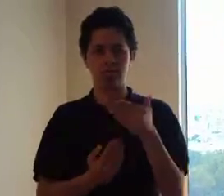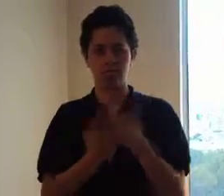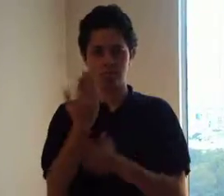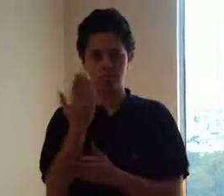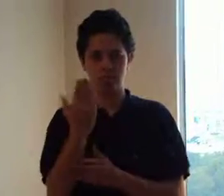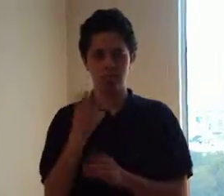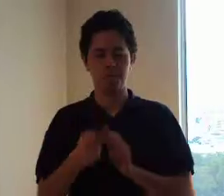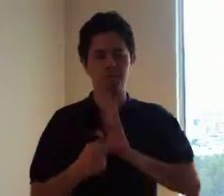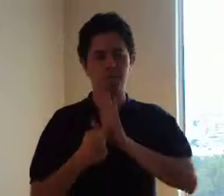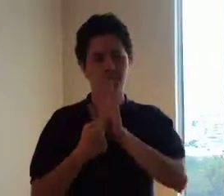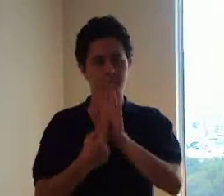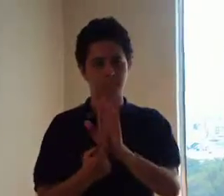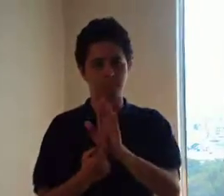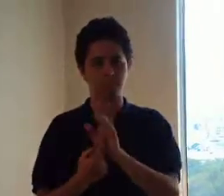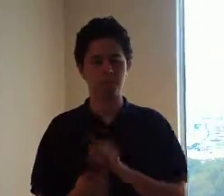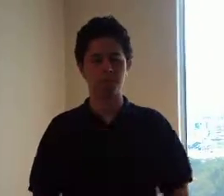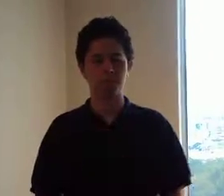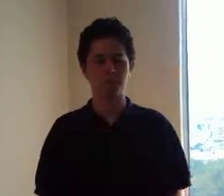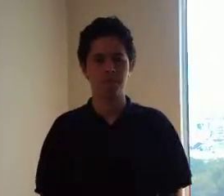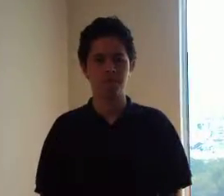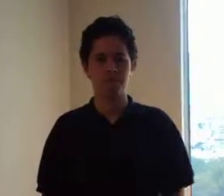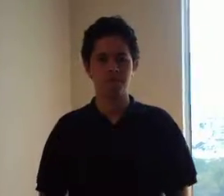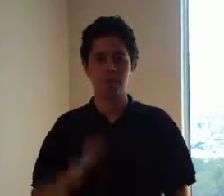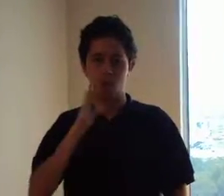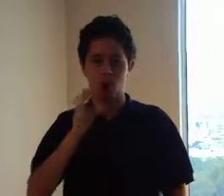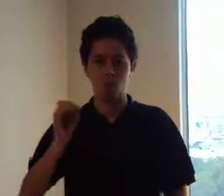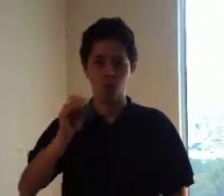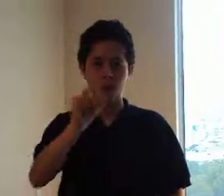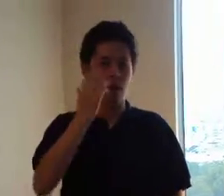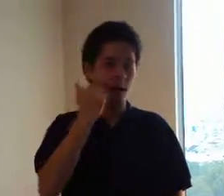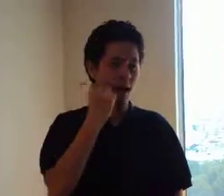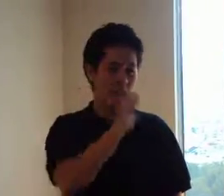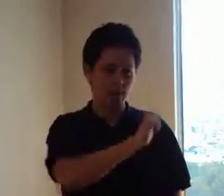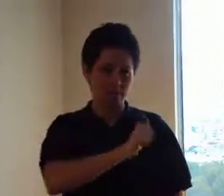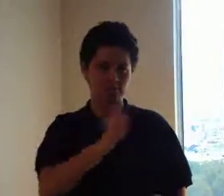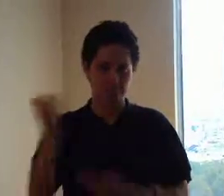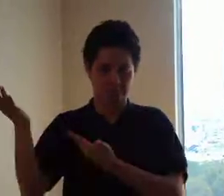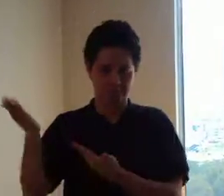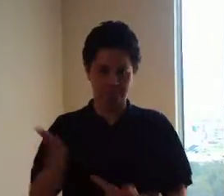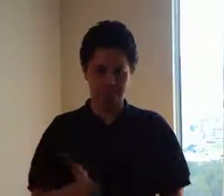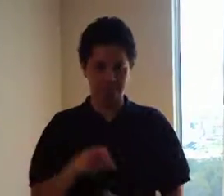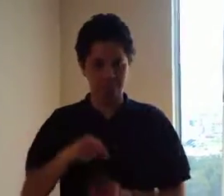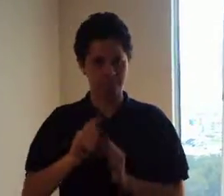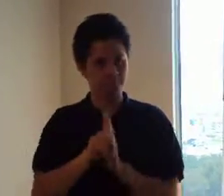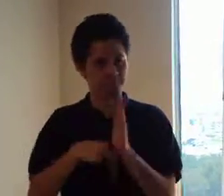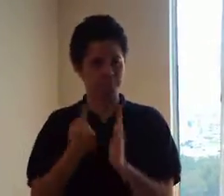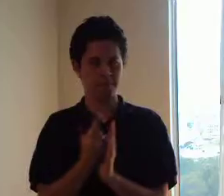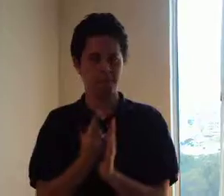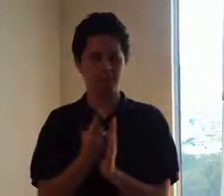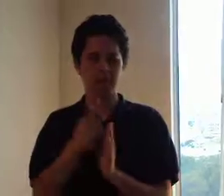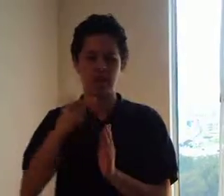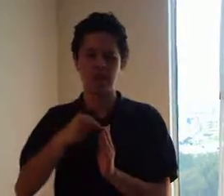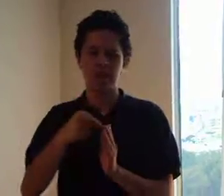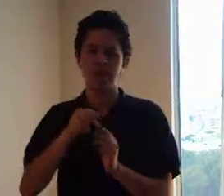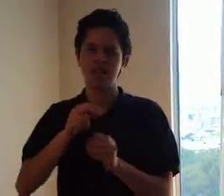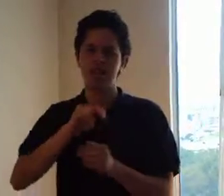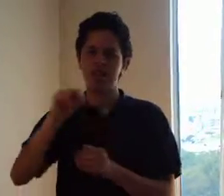Presentación. Bienvenidos y bienvenidas a este ciclo. Este es el cuento formado por los niveles 2,